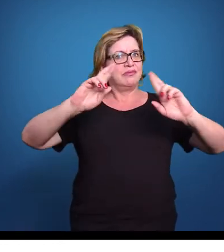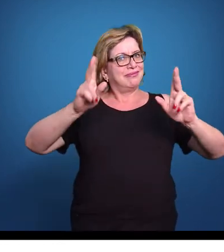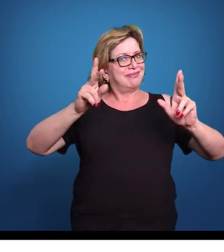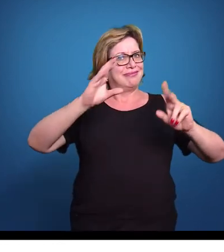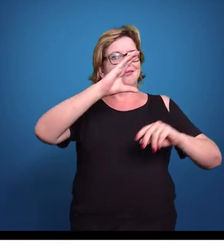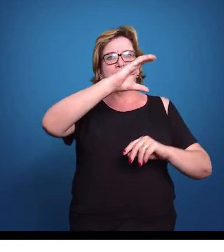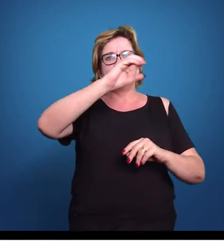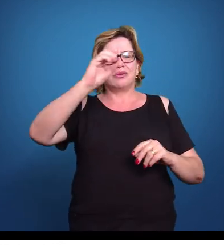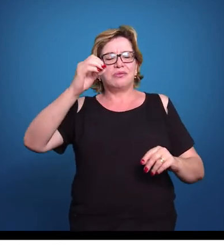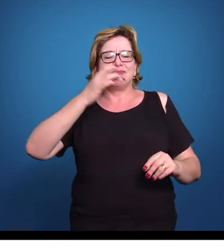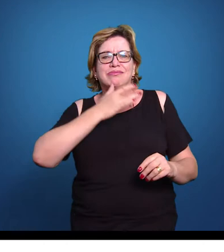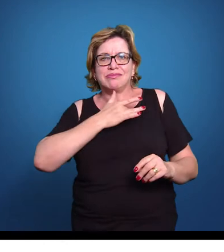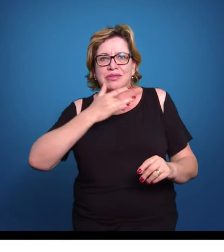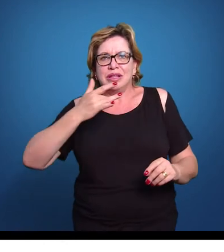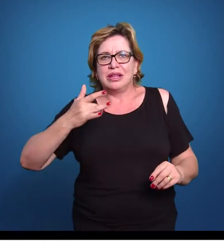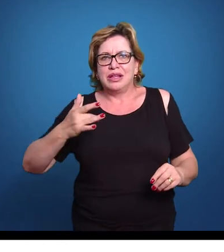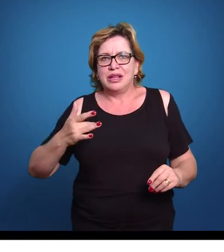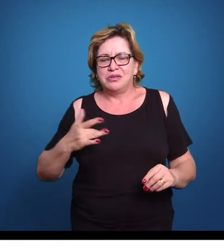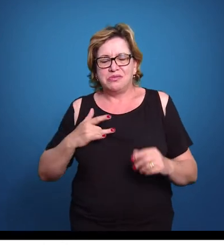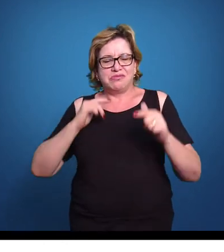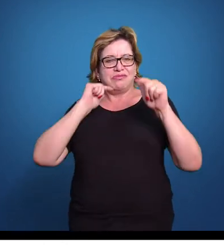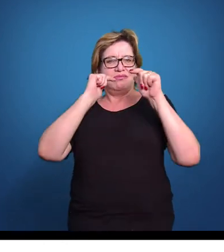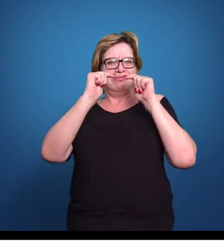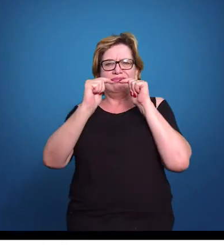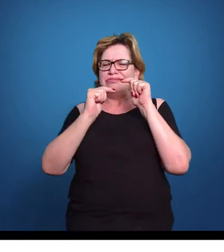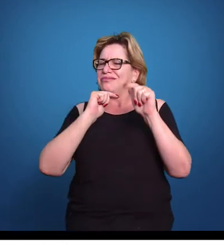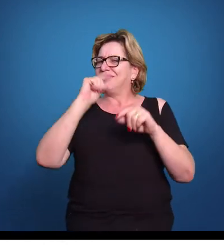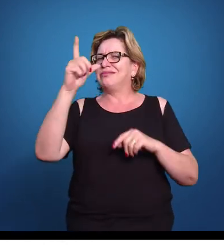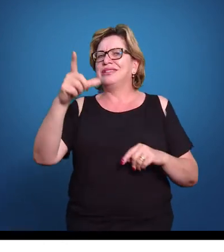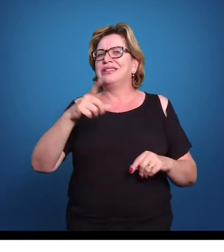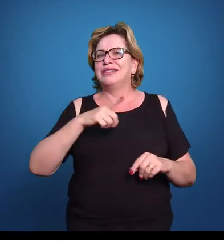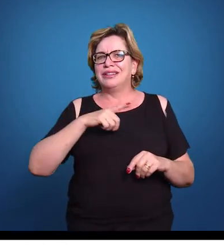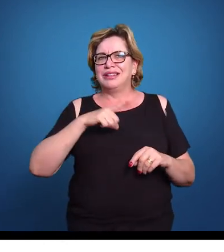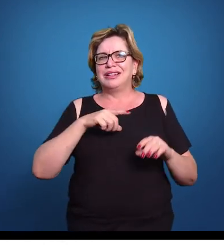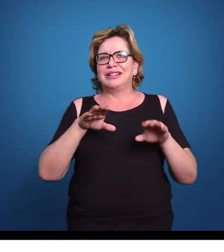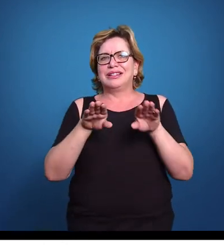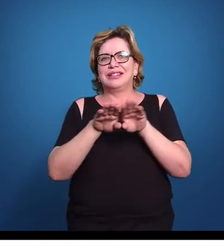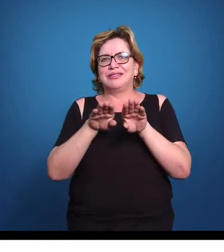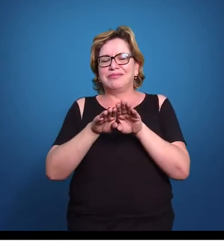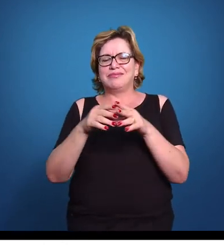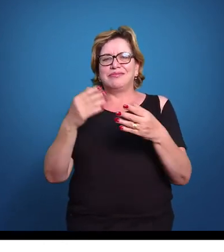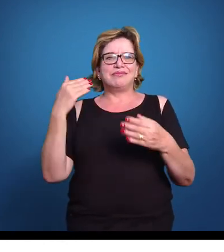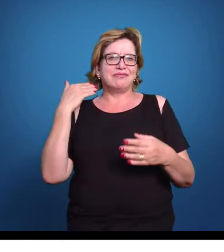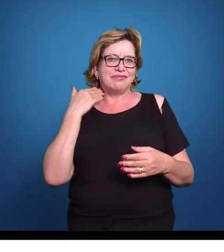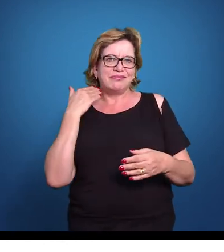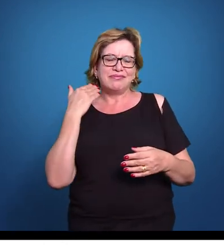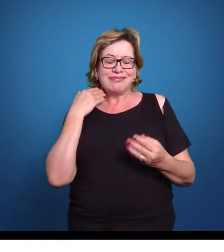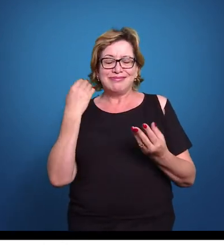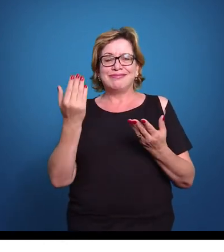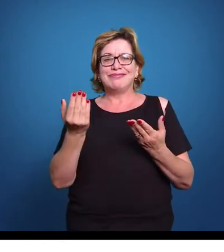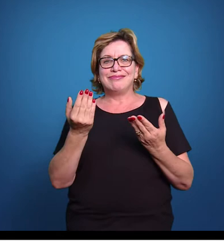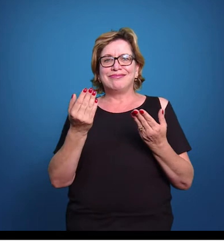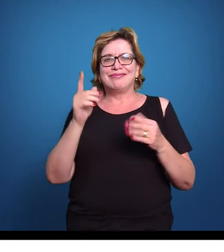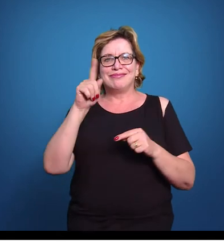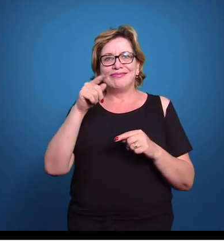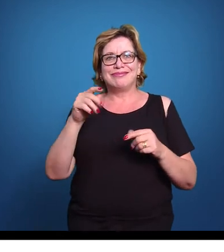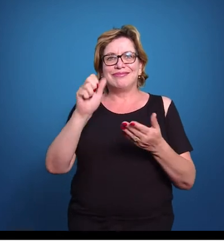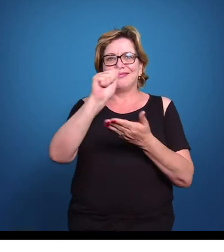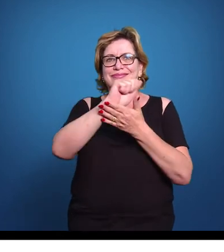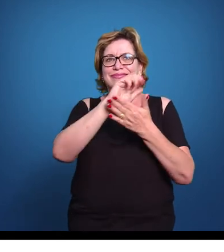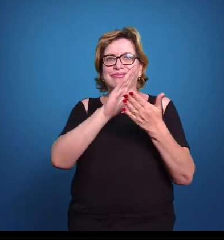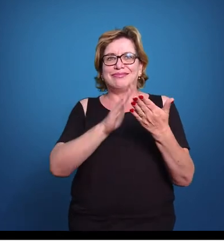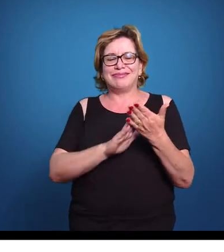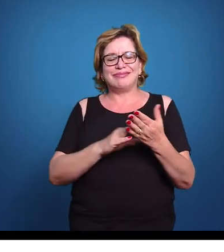para a saúde, veio para a área de trabalho, veio para o sistema financeiro. Então, são atividades